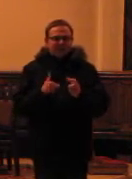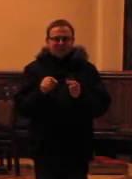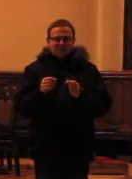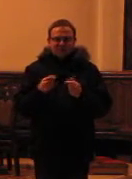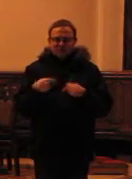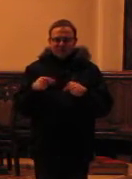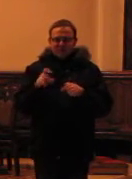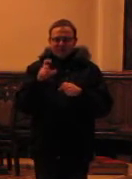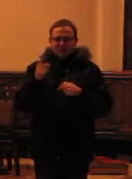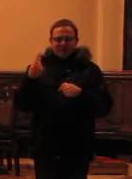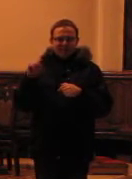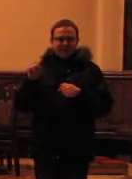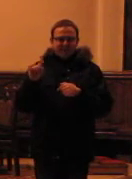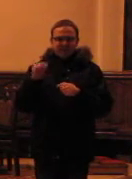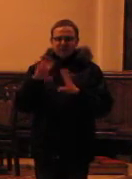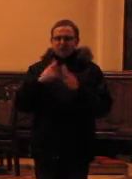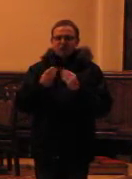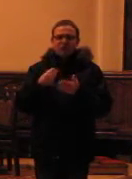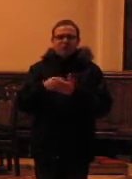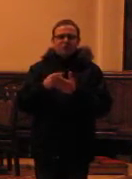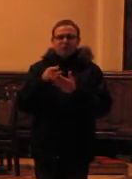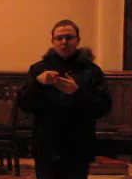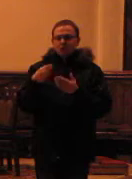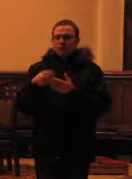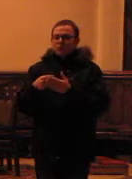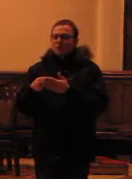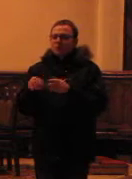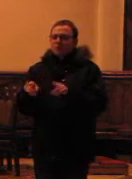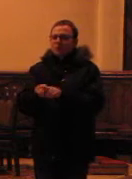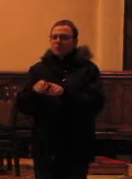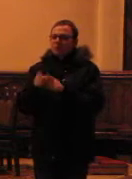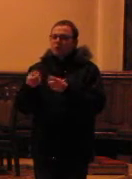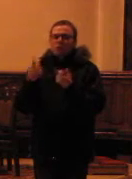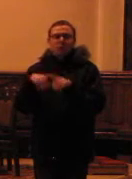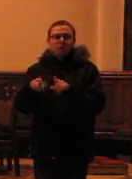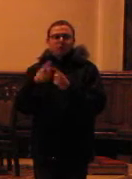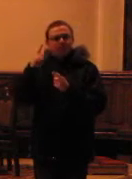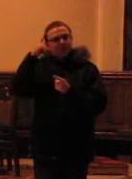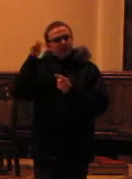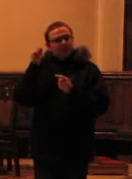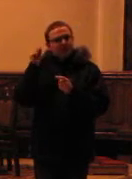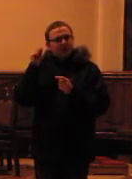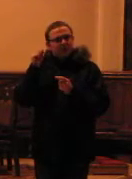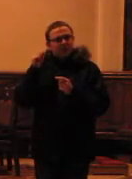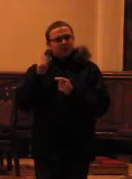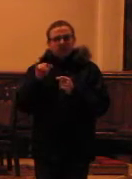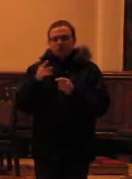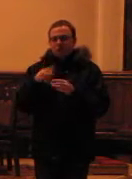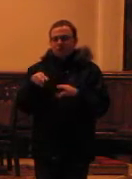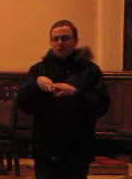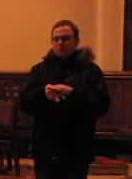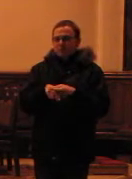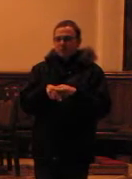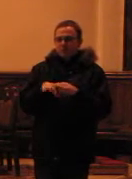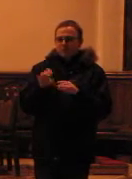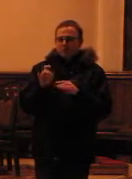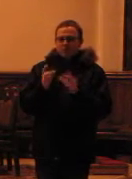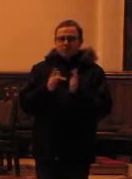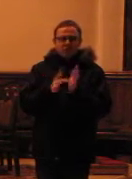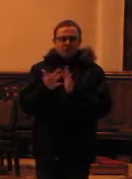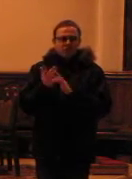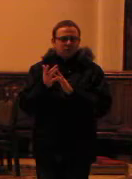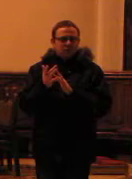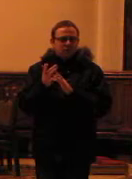na CD-a, ale jak już wszystko kupiłem, to w końcu kupiłem też tą muzykę. i pamiętam, myślałem, że się dopuściłem, że odwiedzłem, znałem z Etypą